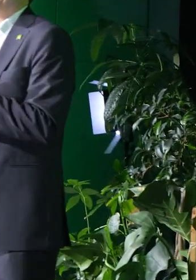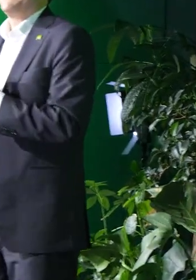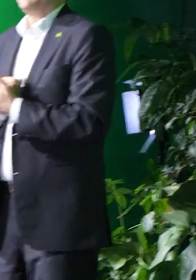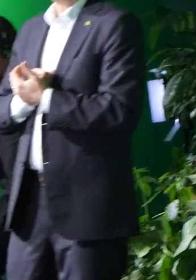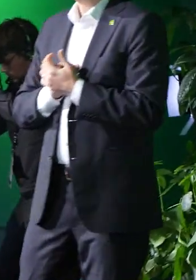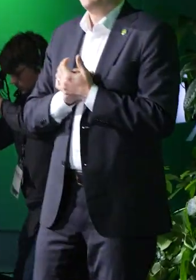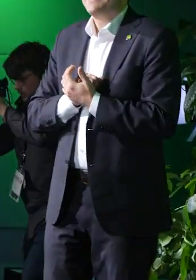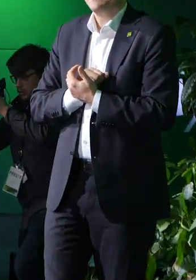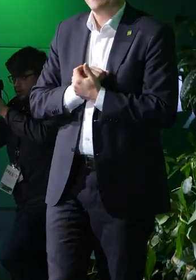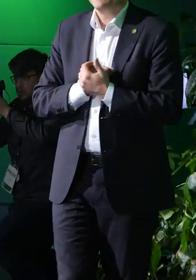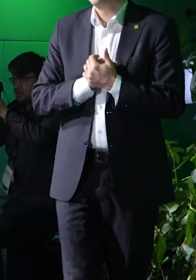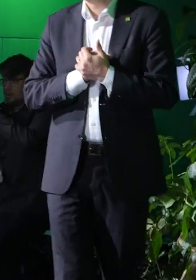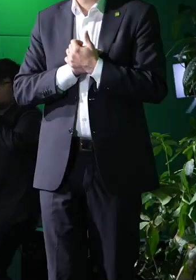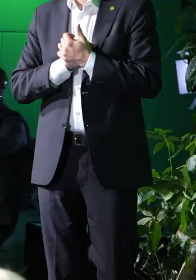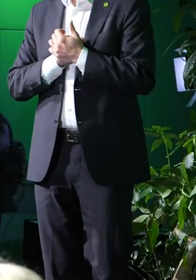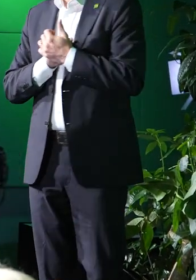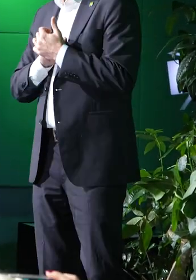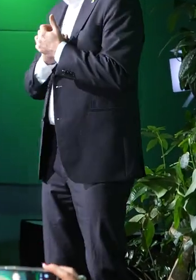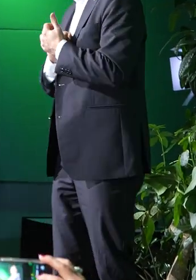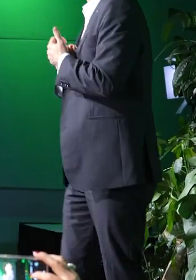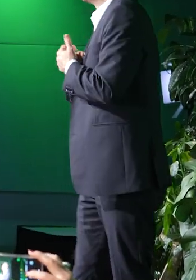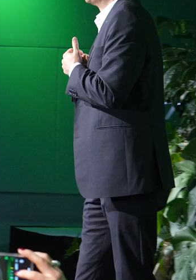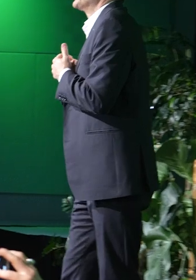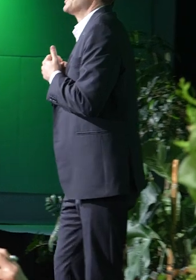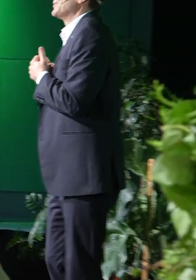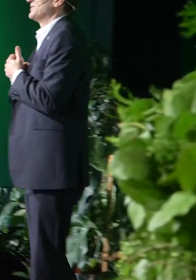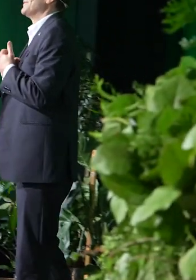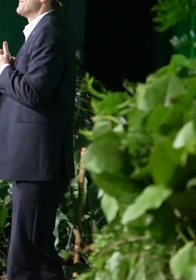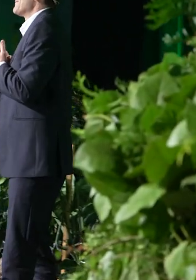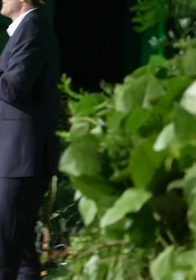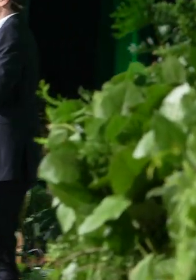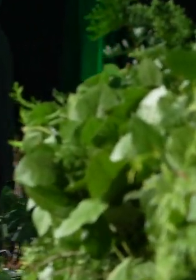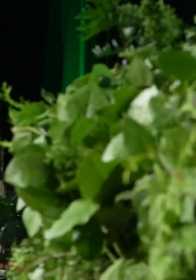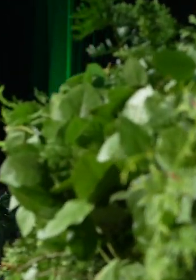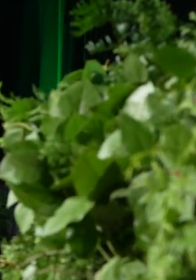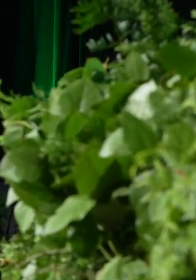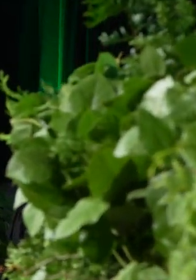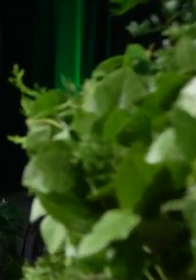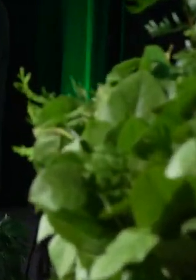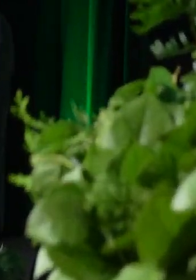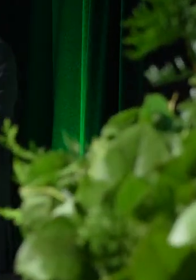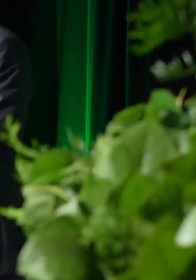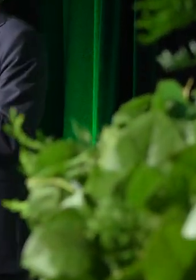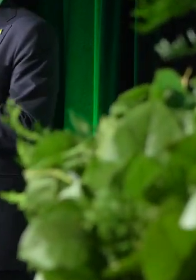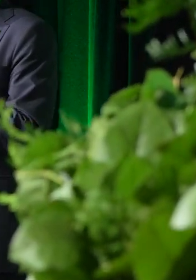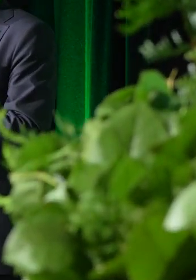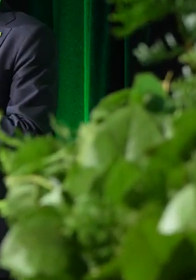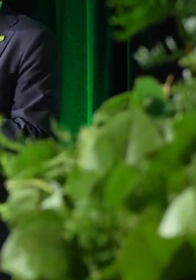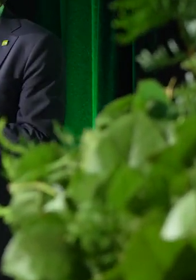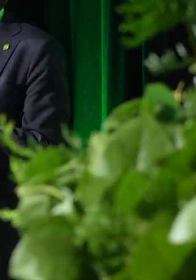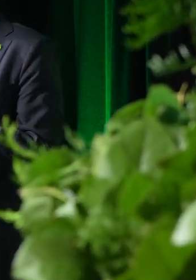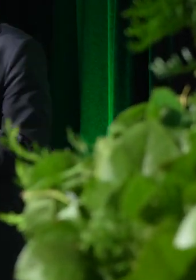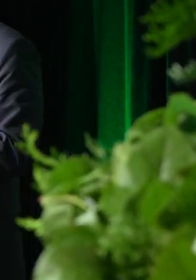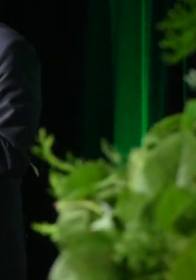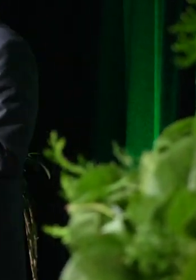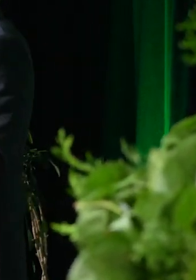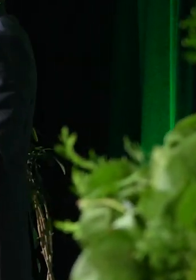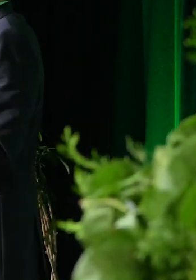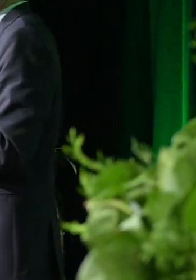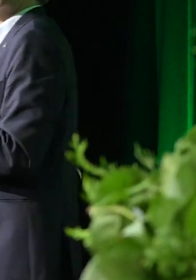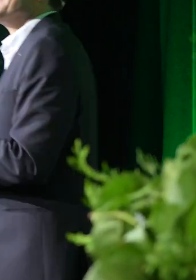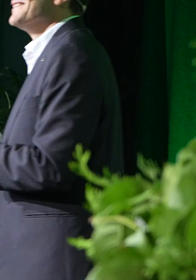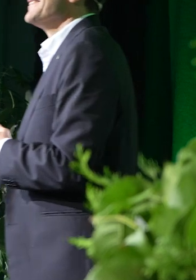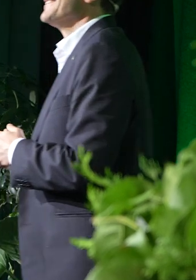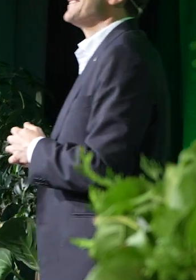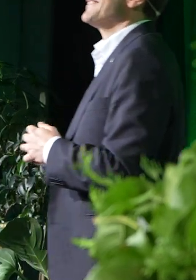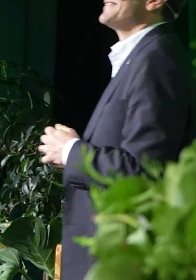hos stort. Skal du for Sleeping Cup!